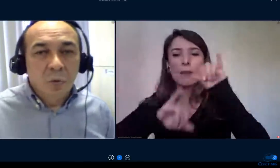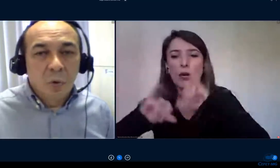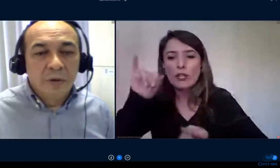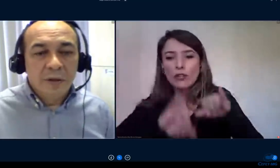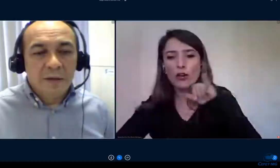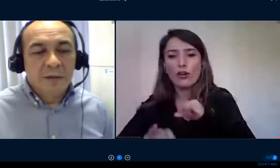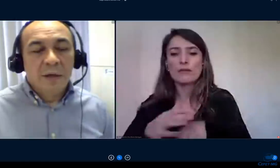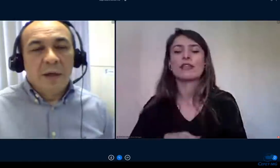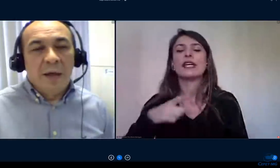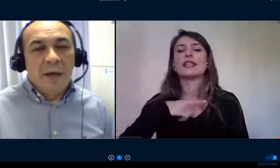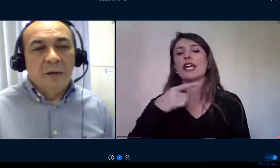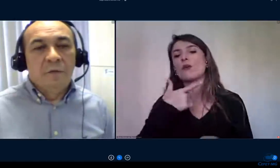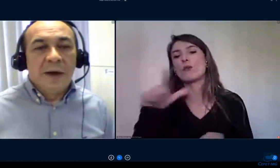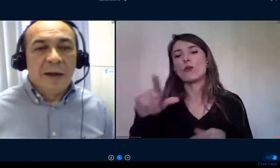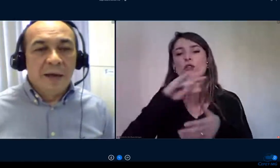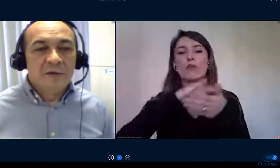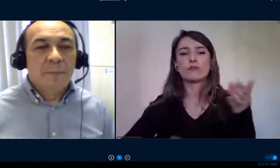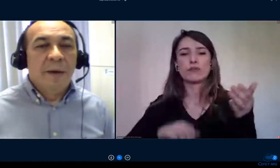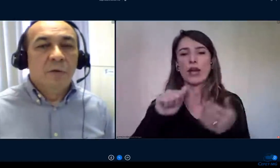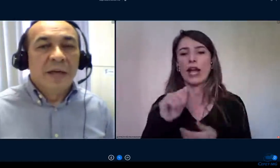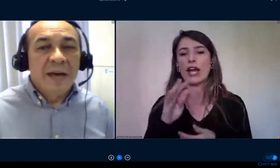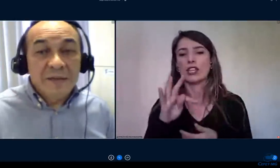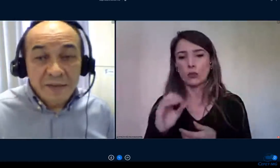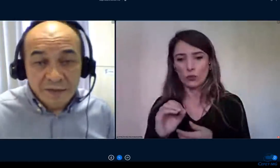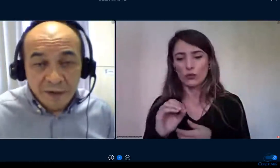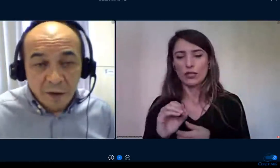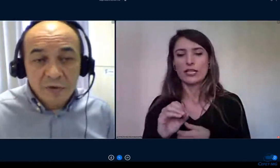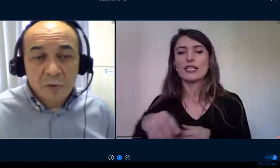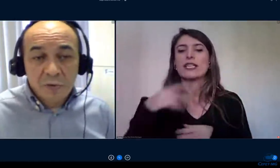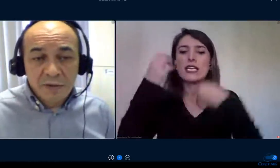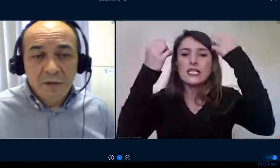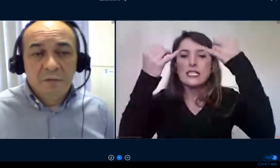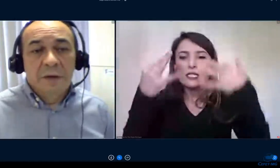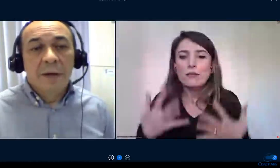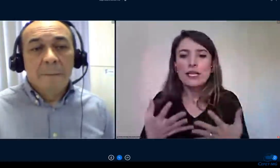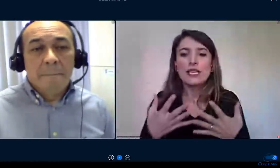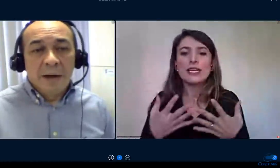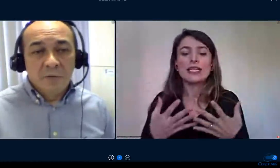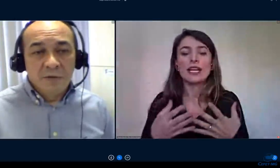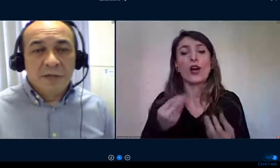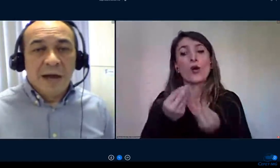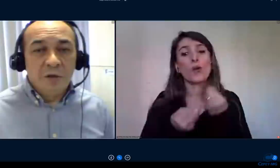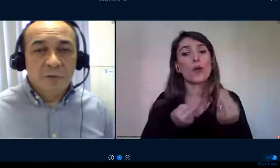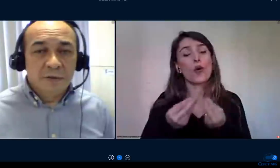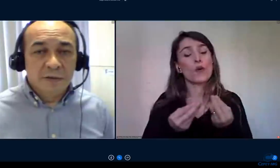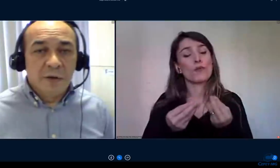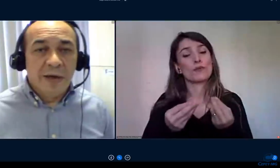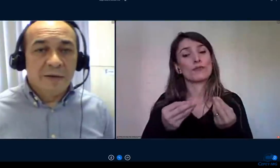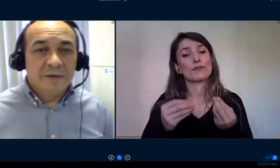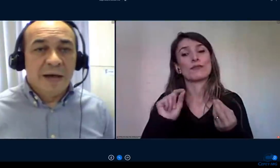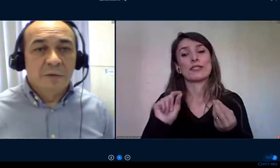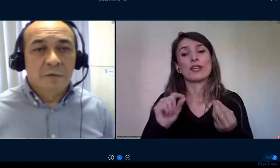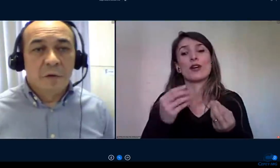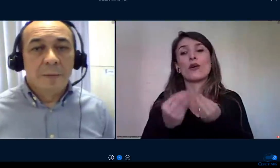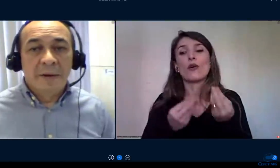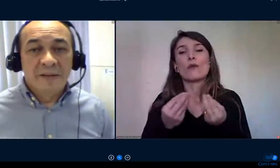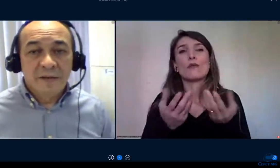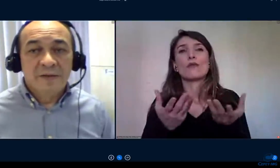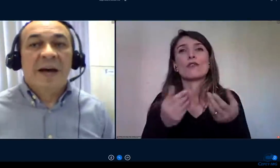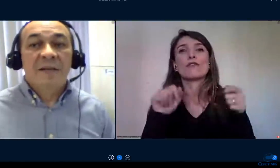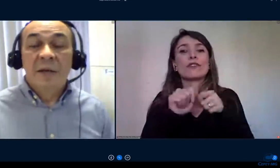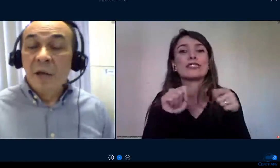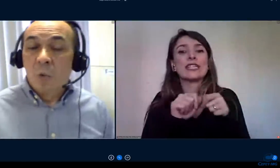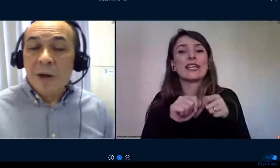ato do CODIR que fala a respeito da exceção exclusiva para os estágios que são realizados de forma